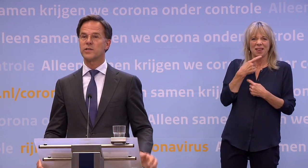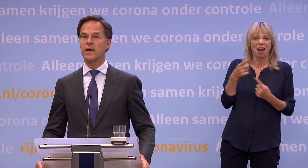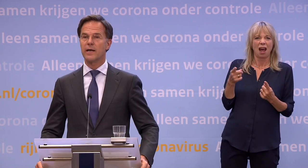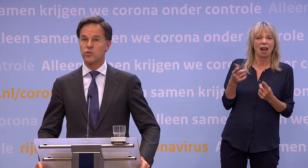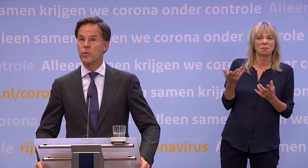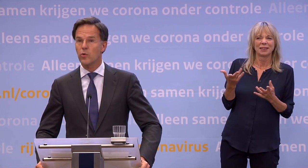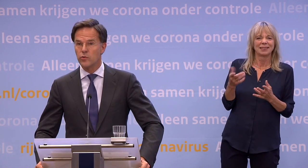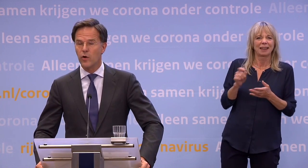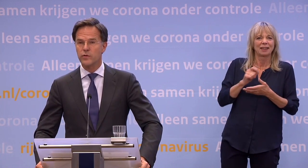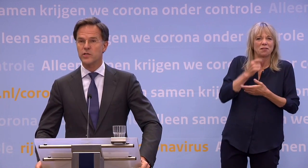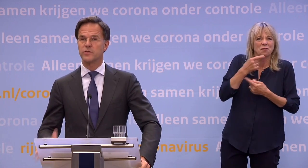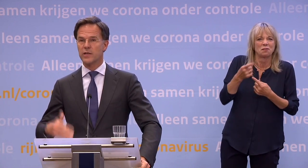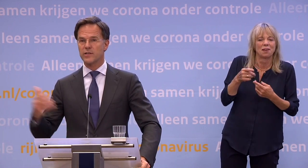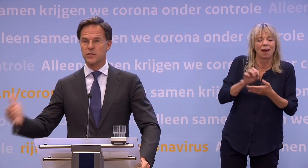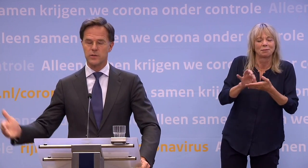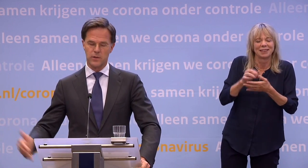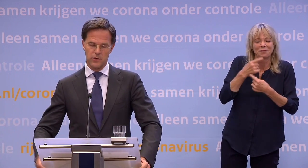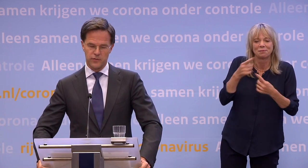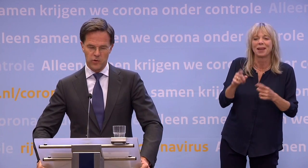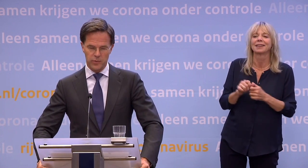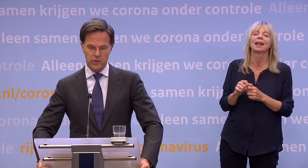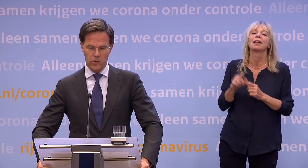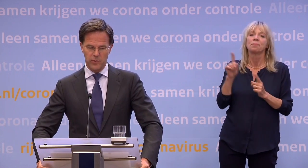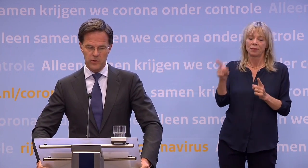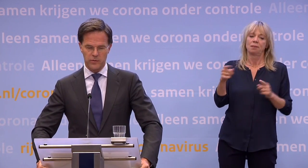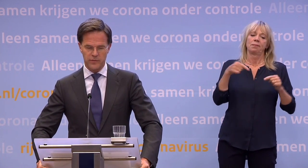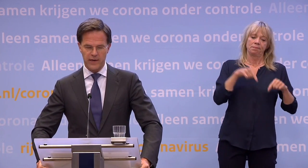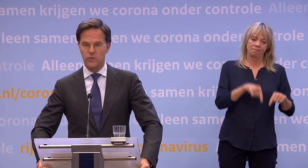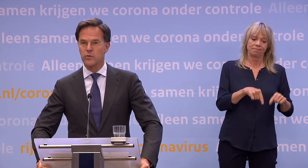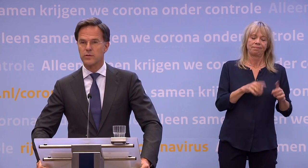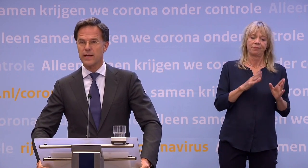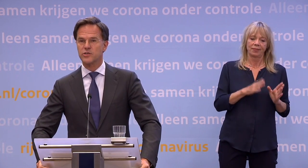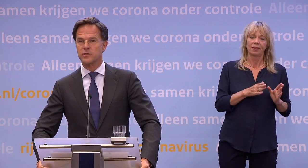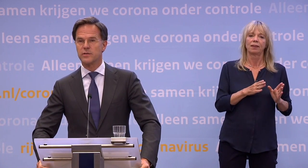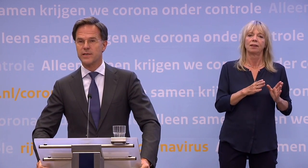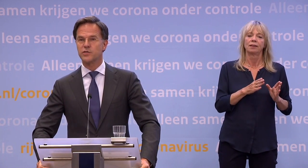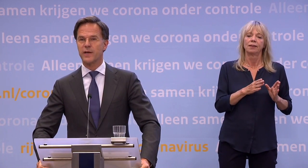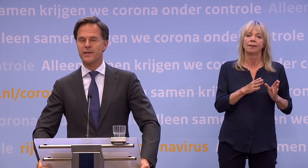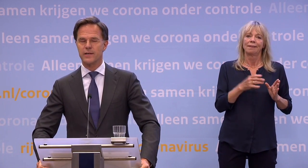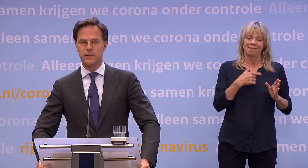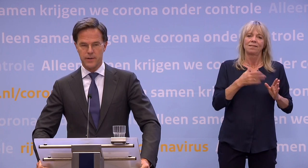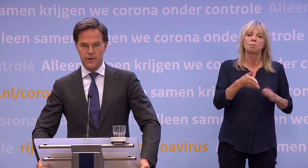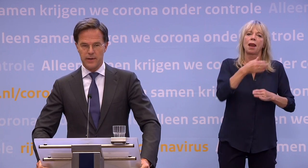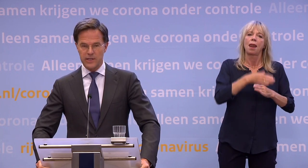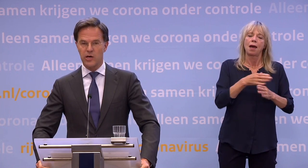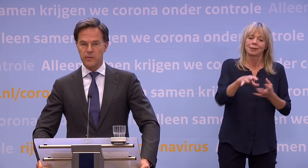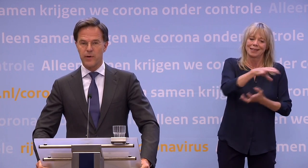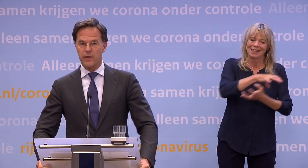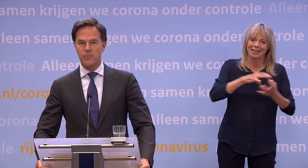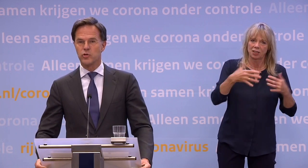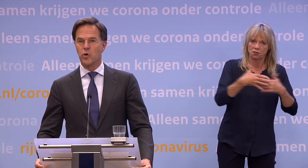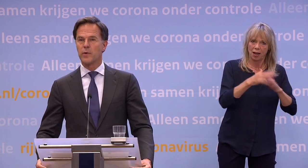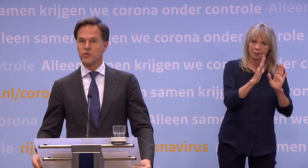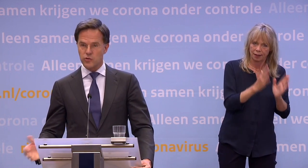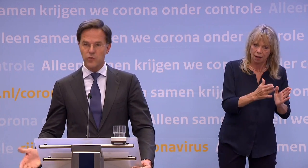ministeriële commissie gegaan. Die is ook al begonnen overigens. Dit was de laatste voorlopig en hopelijk ook vrij lang nog... ...de laatste crisisvergadering. Die zouden